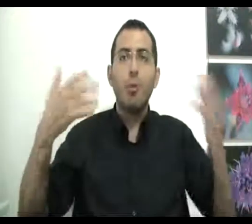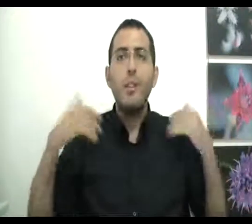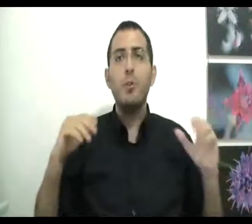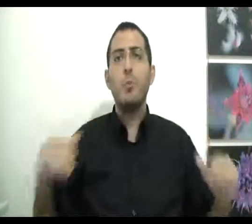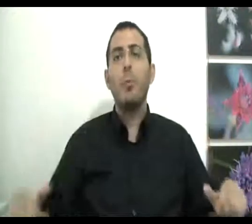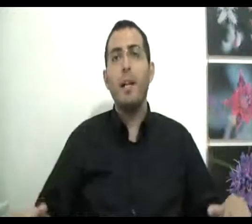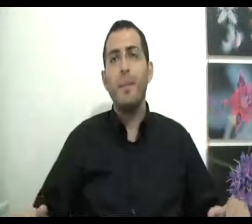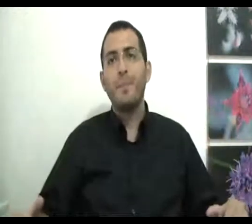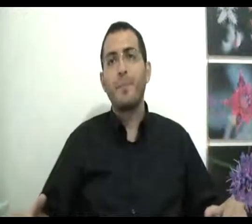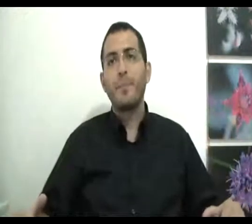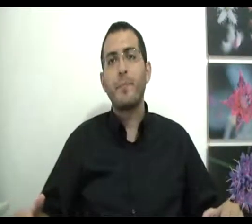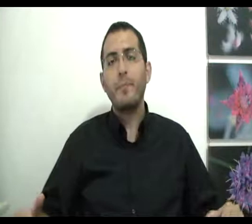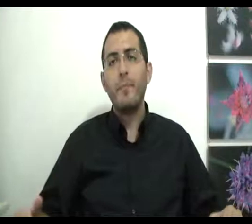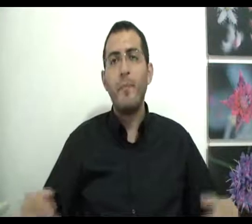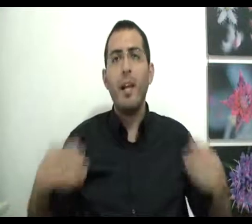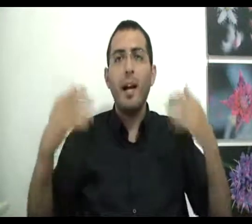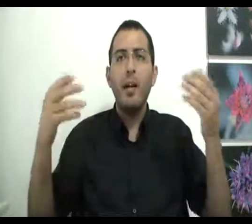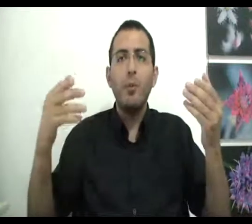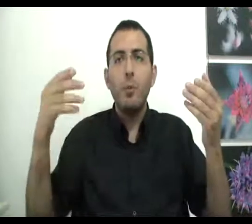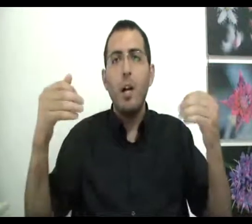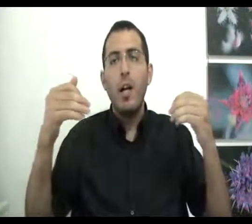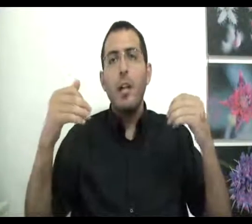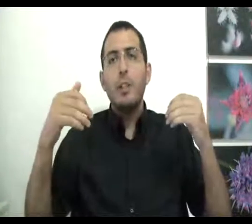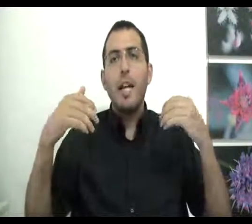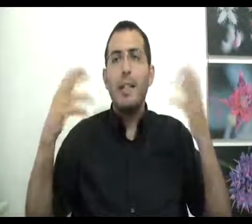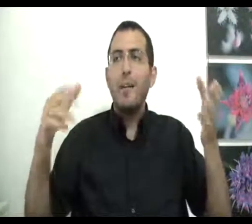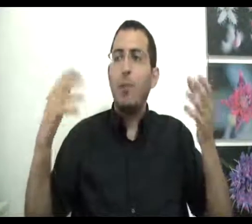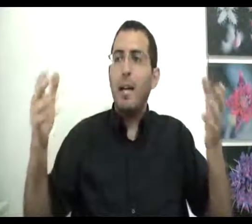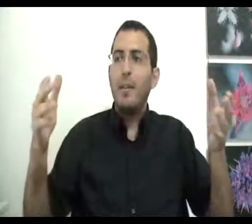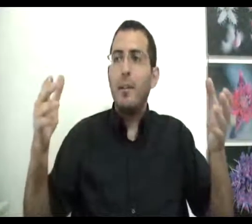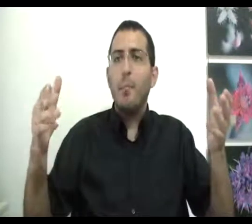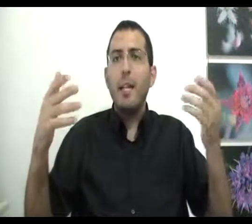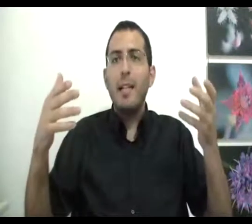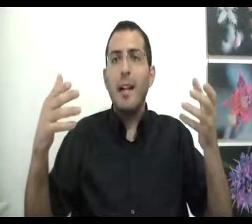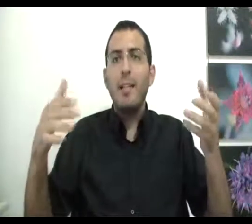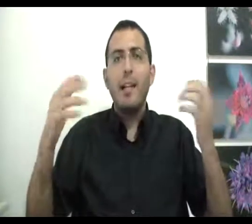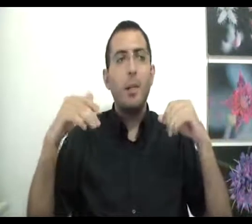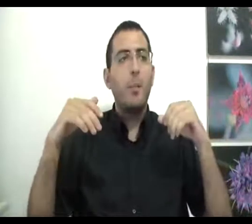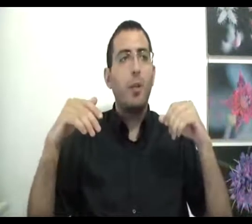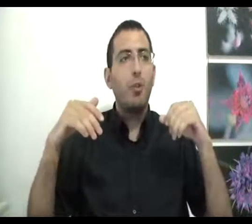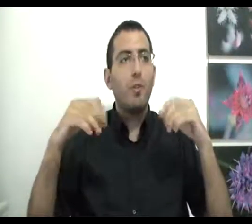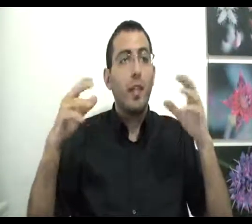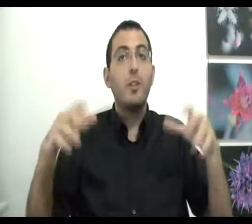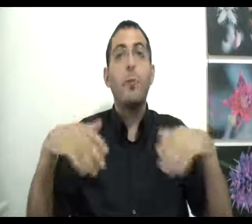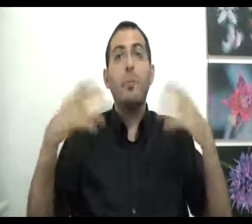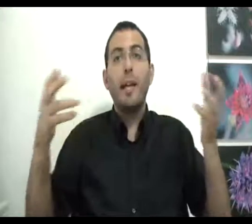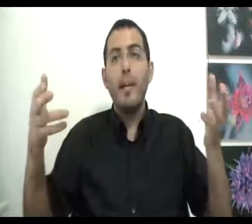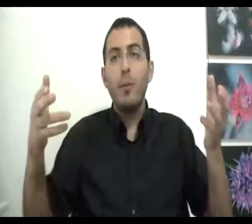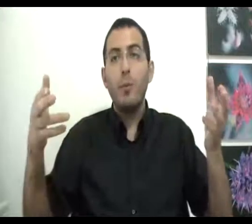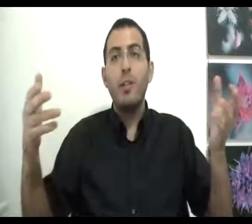לא יודע שהוא מוגבל הרעיון הוא שהאדם נולד בלי לדעת על המגבלות שלו, וכאשר הוא מתבגר הוא יודע